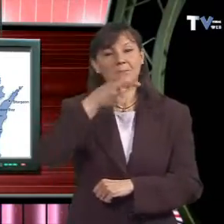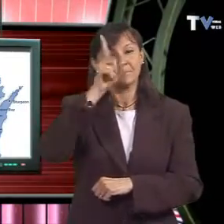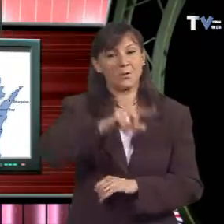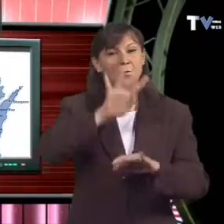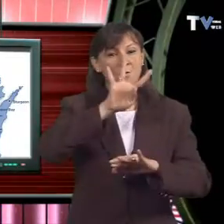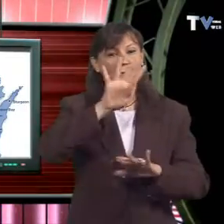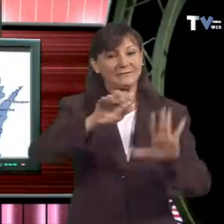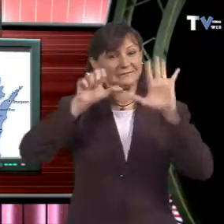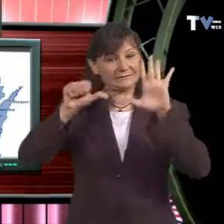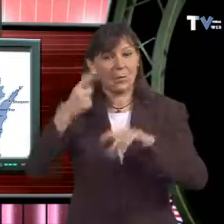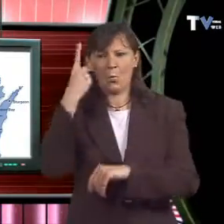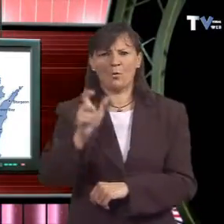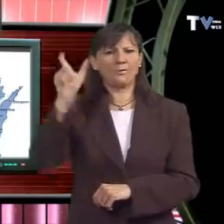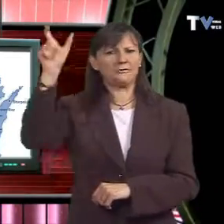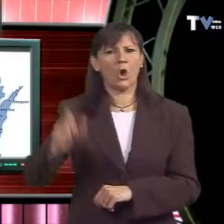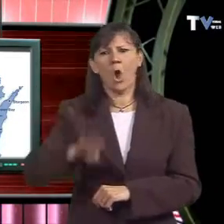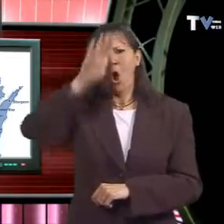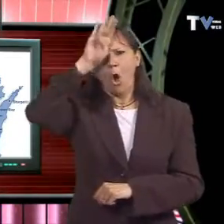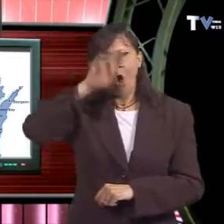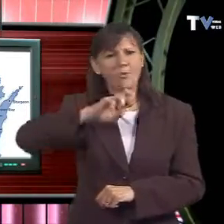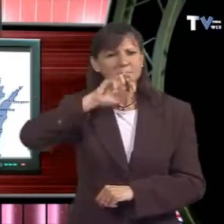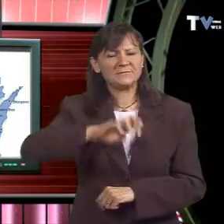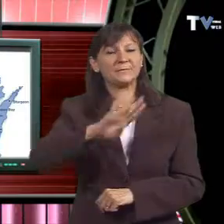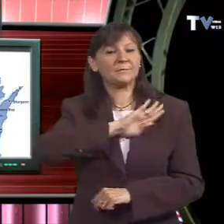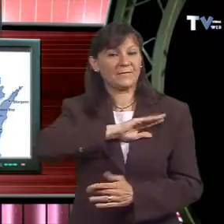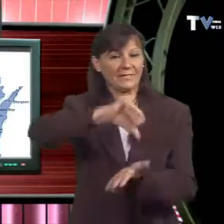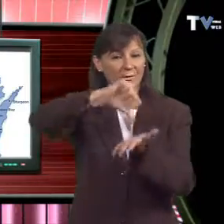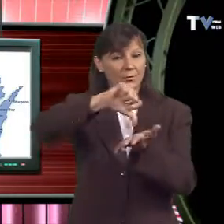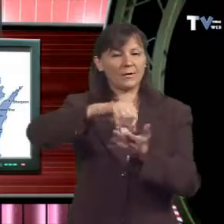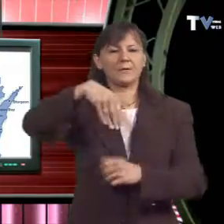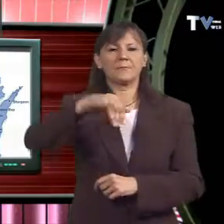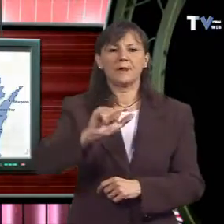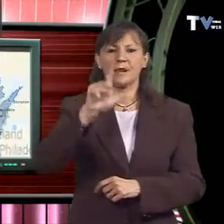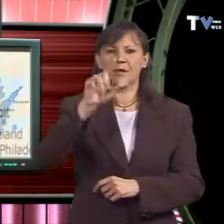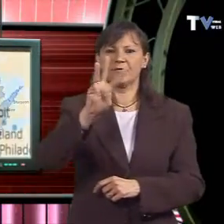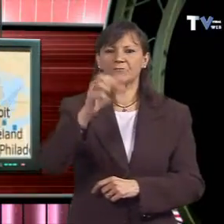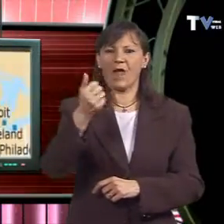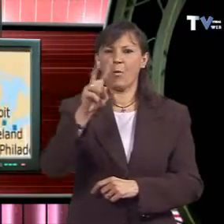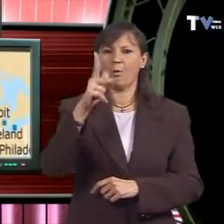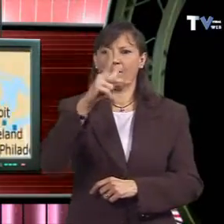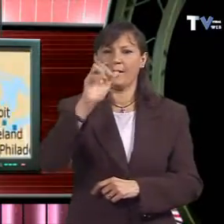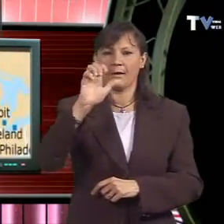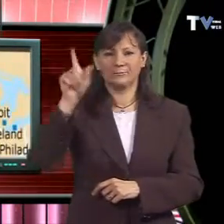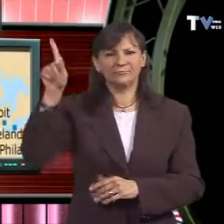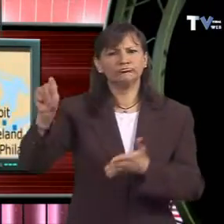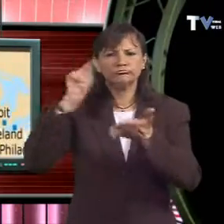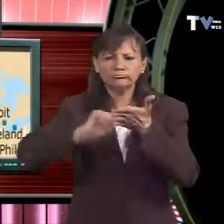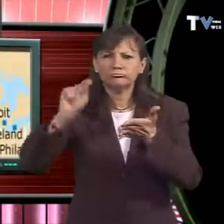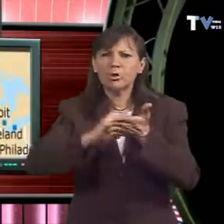per l'arcabisbe de Miloukia. Aquí s'hi assenyalava com a autor dels abusos el capellà